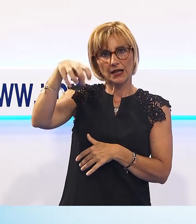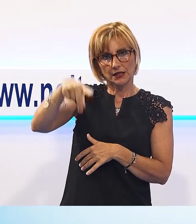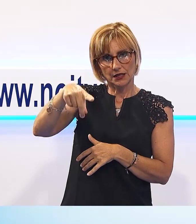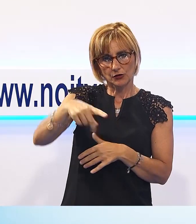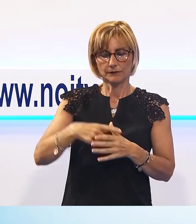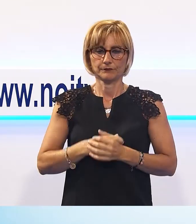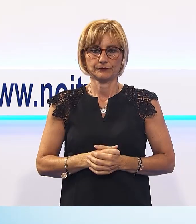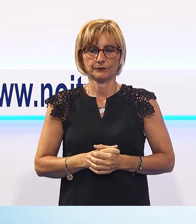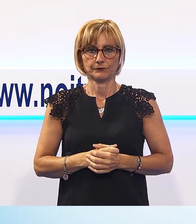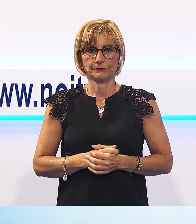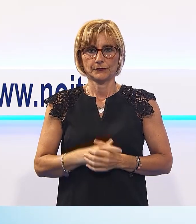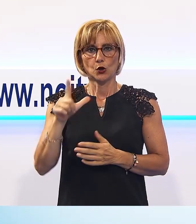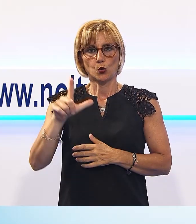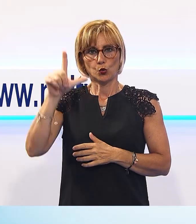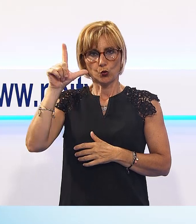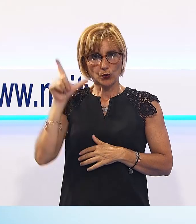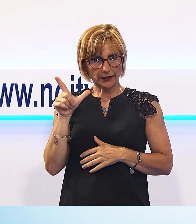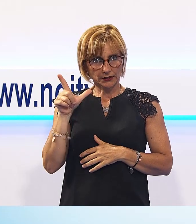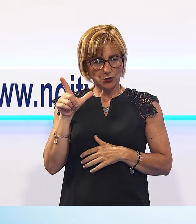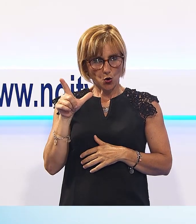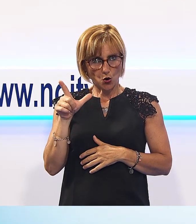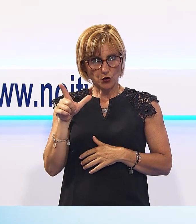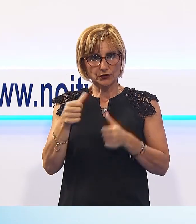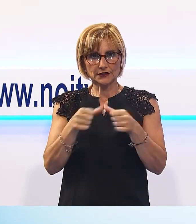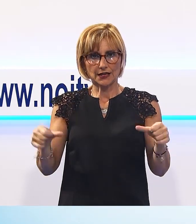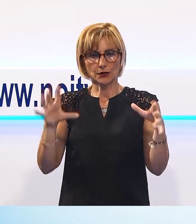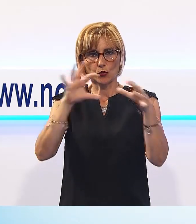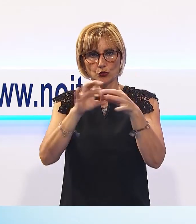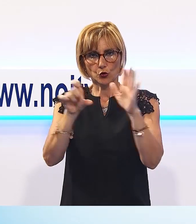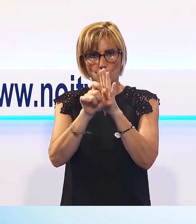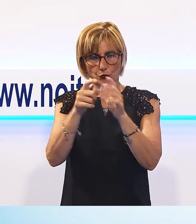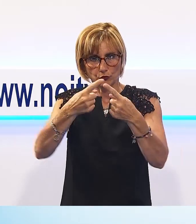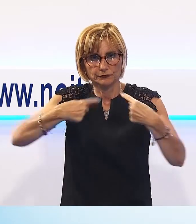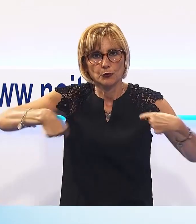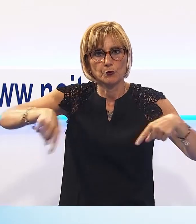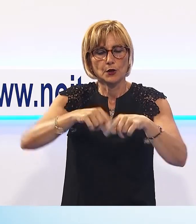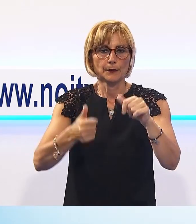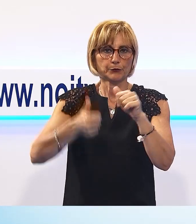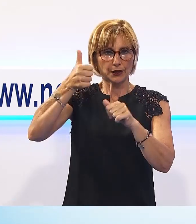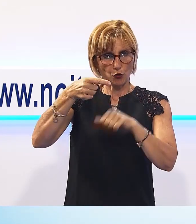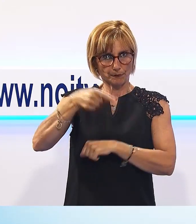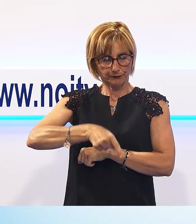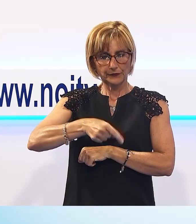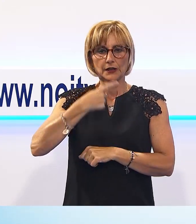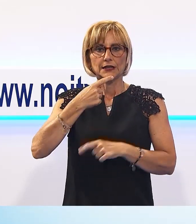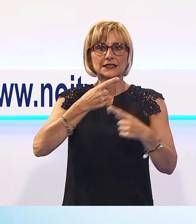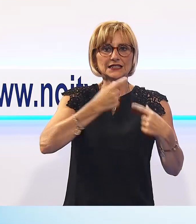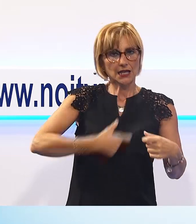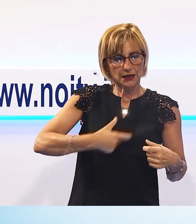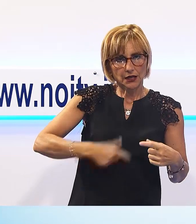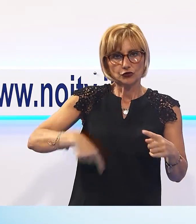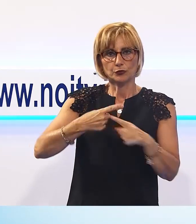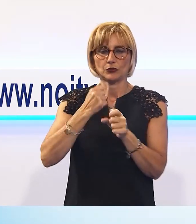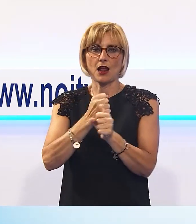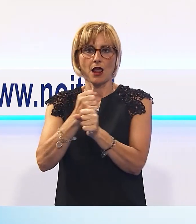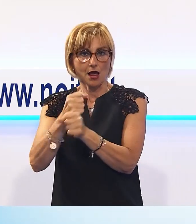Si è riunito lunedì scorso presso la sede dell'Unione dei Comuni della Garfagnana il primo consiglio formato dai sindaci e delegati, molti dei quali